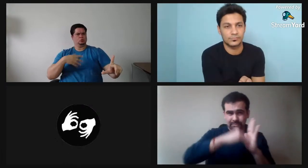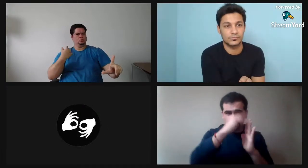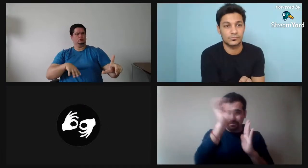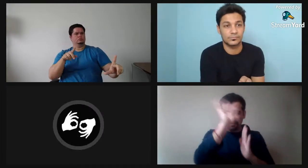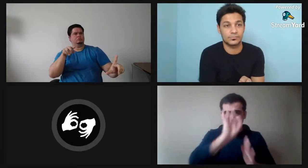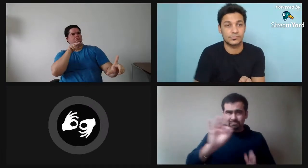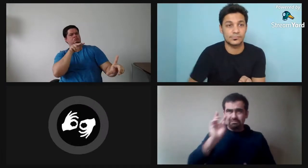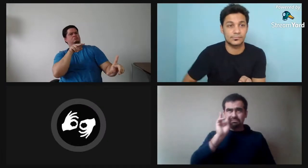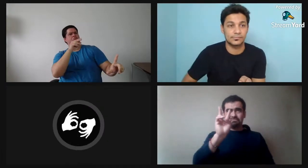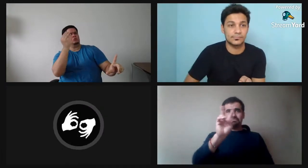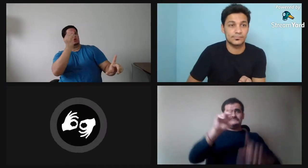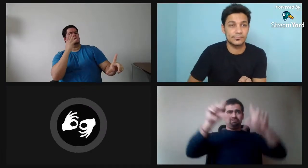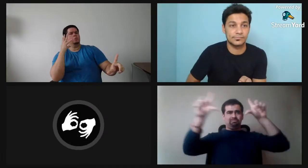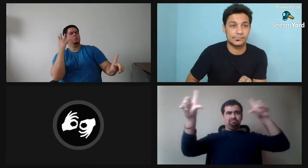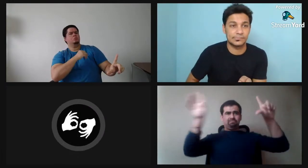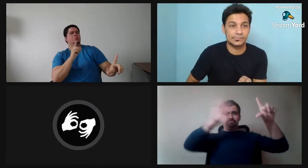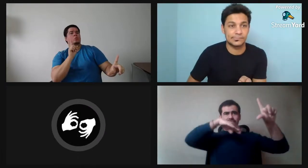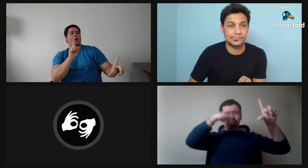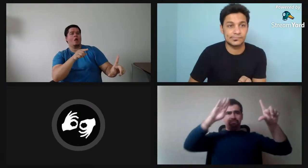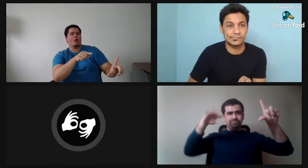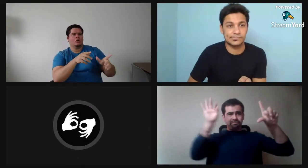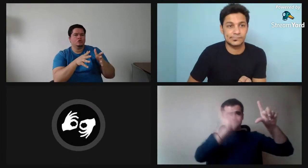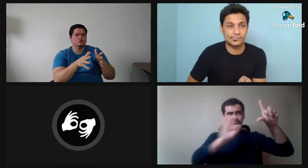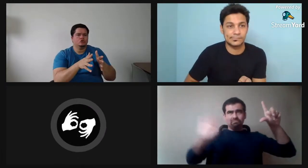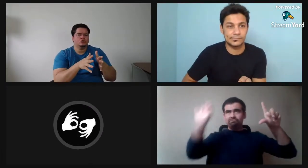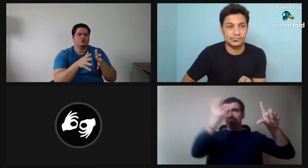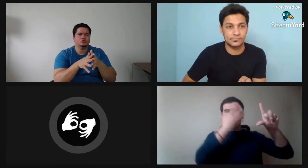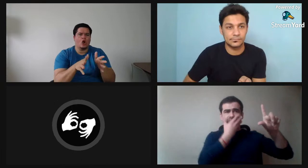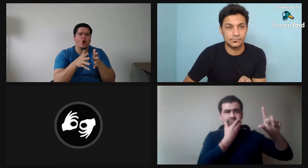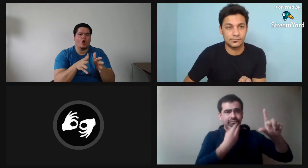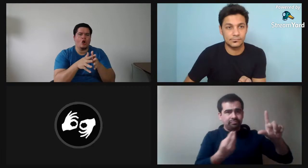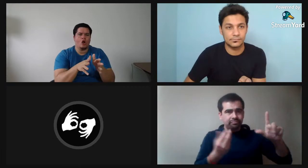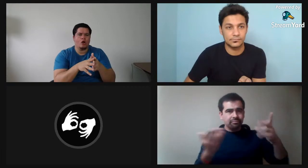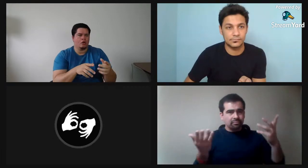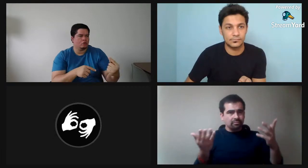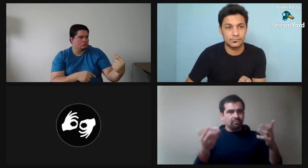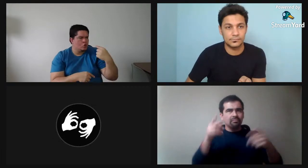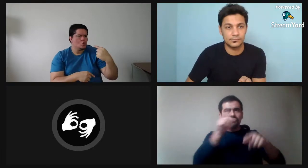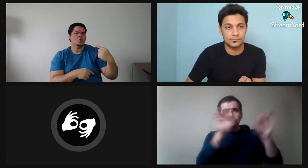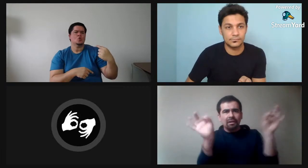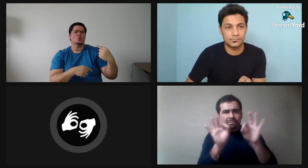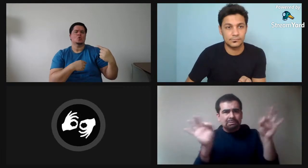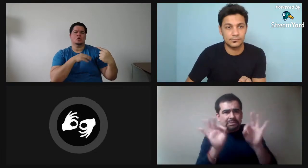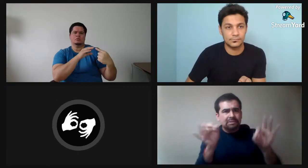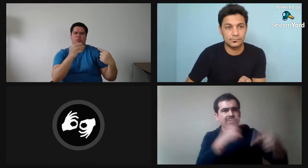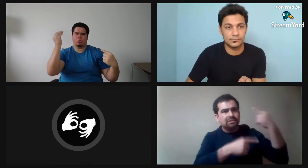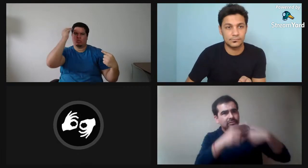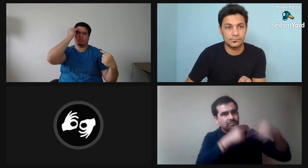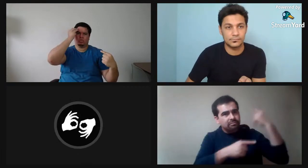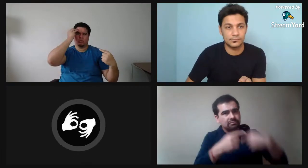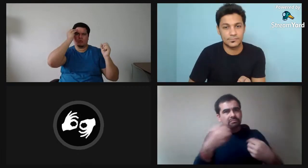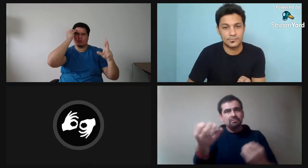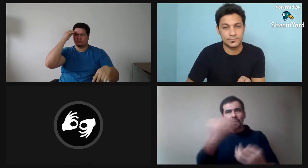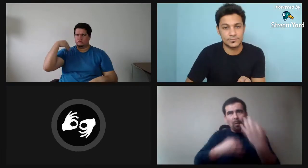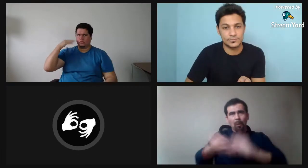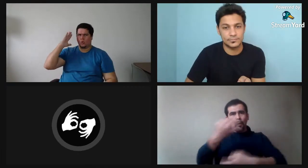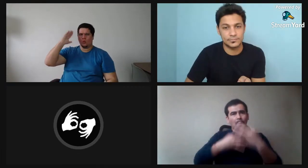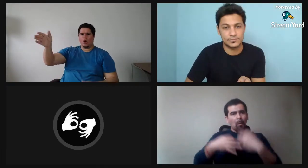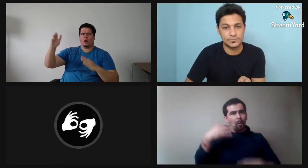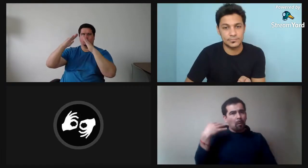Por ejemplo, lo mismo que ocurre con los dibujos o el arte que son expuestos, por ejemplo. Y son bastante bonitos. Eso se puede apreciar. Ahí también explicar